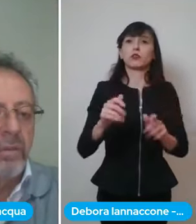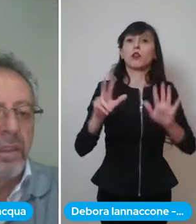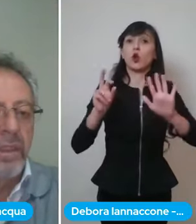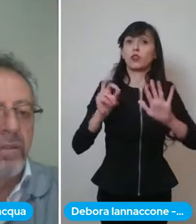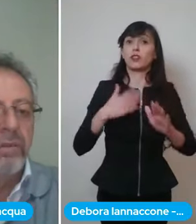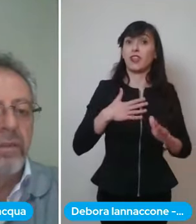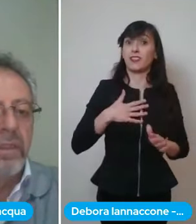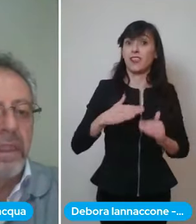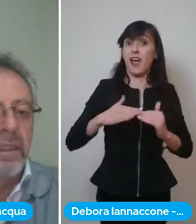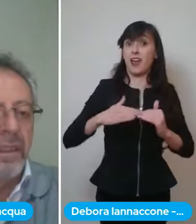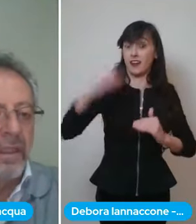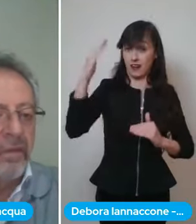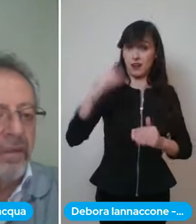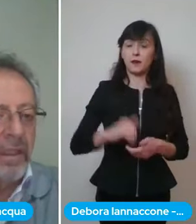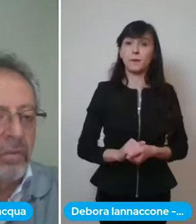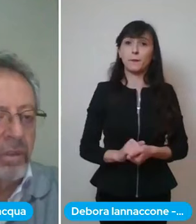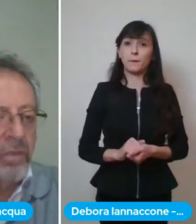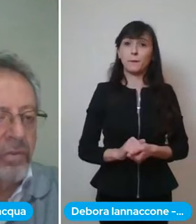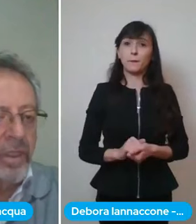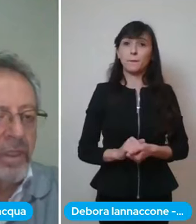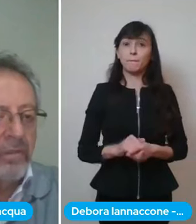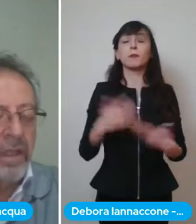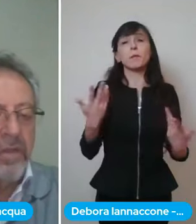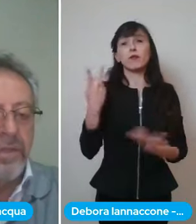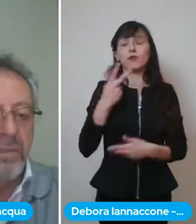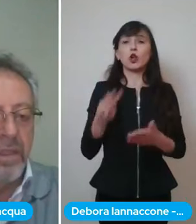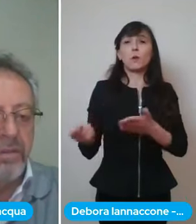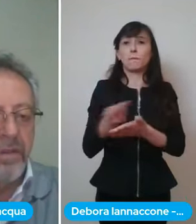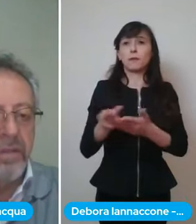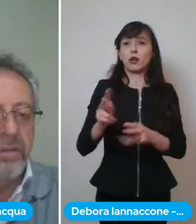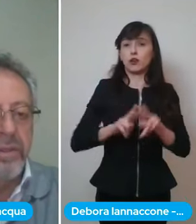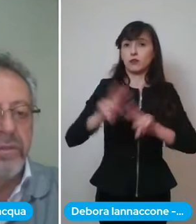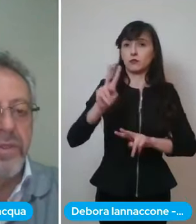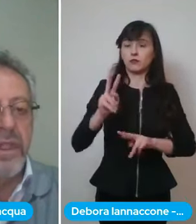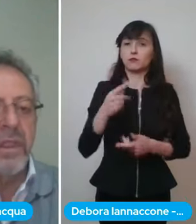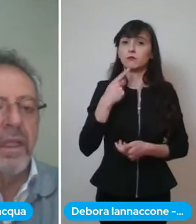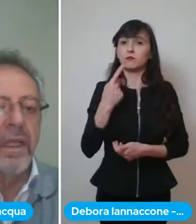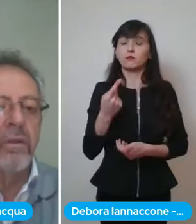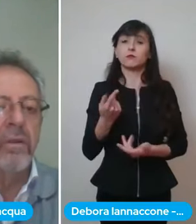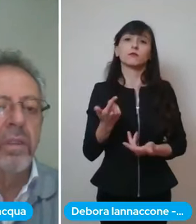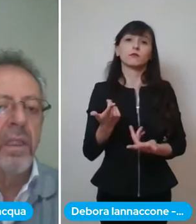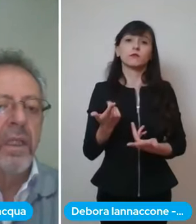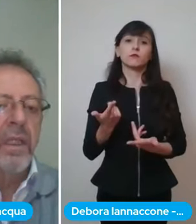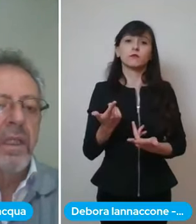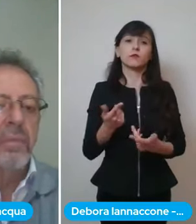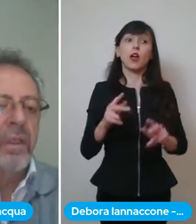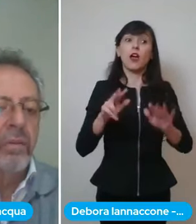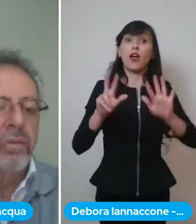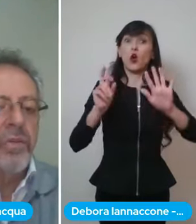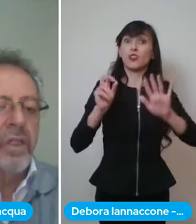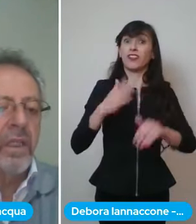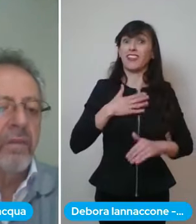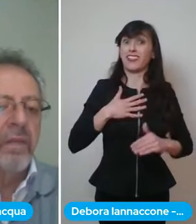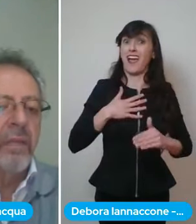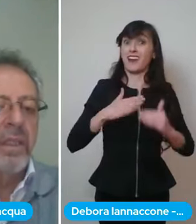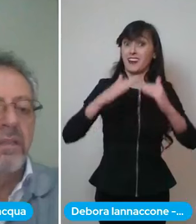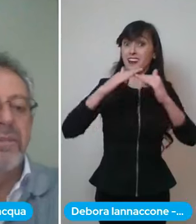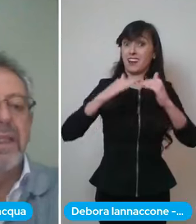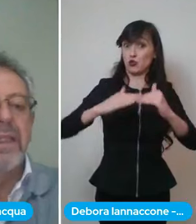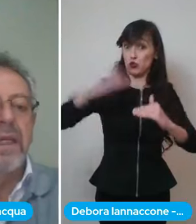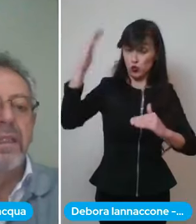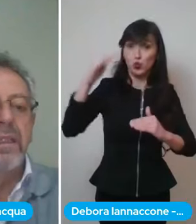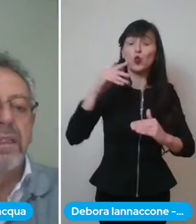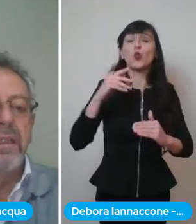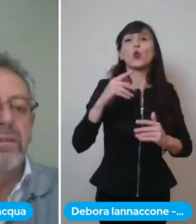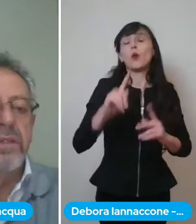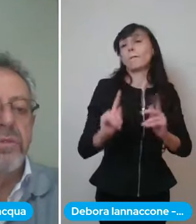prevede oltre che gli over 80 anche di fare tutti i soggetti fragili. riprisco a quei soggetti che hanno patologie veramente